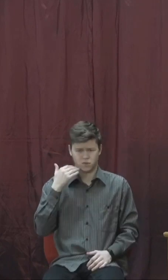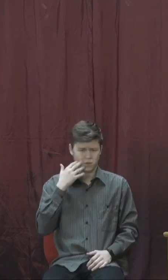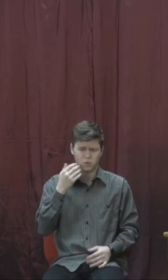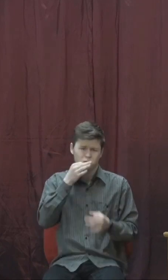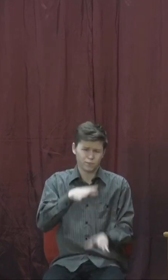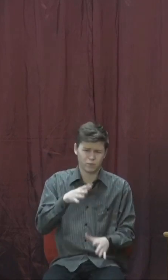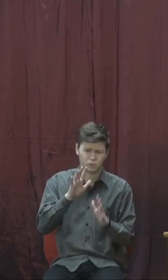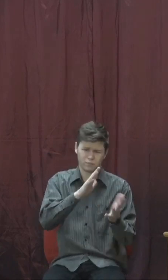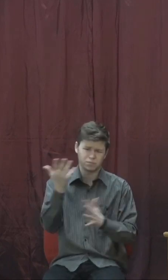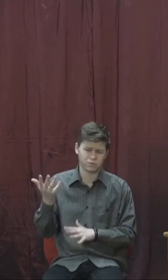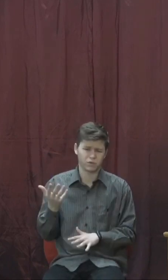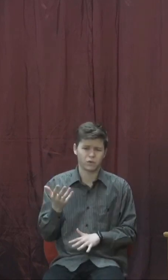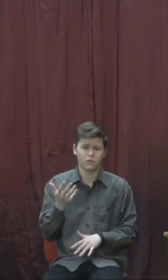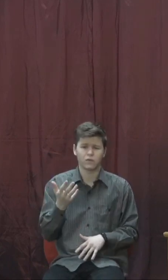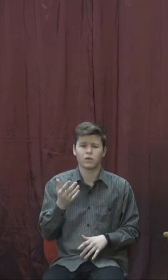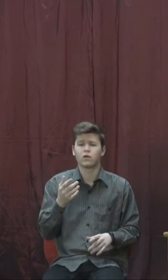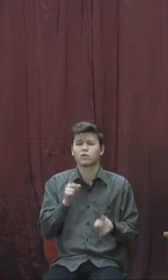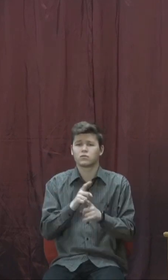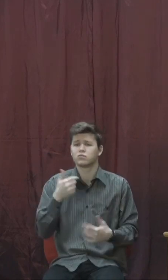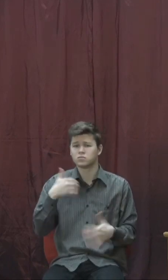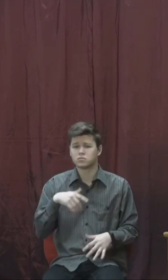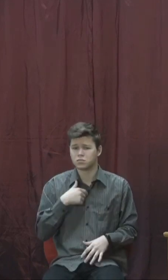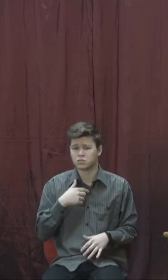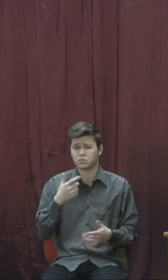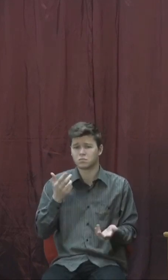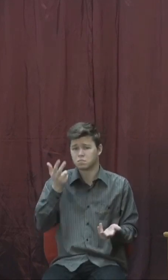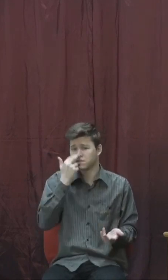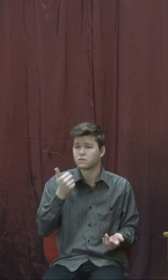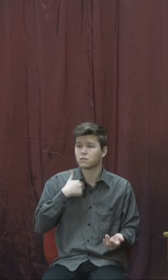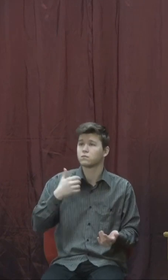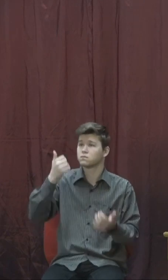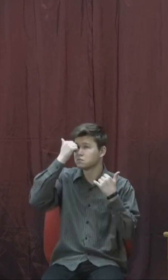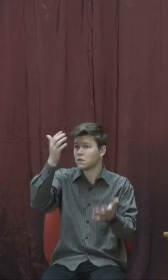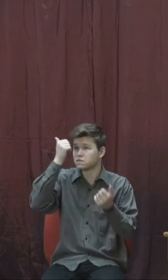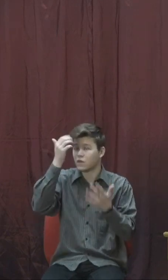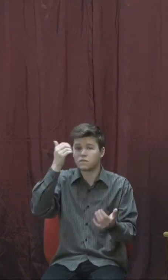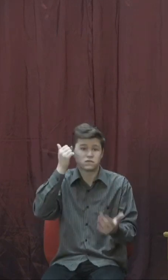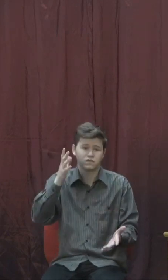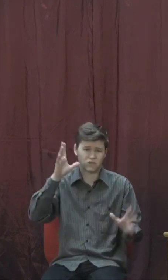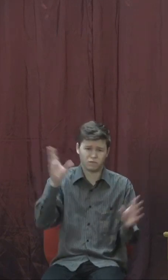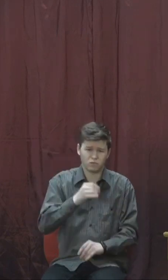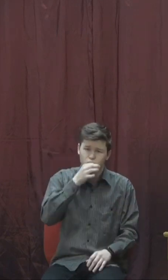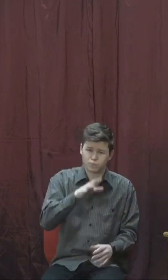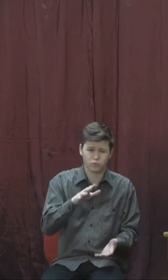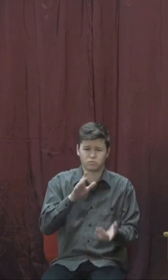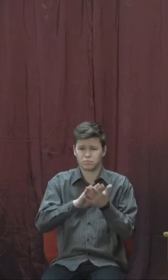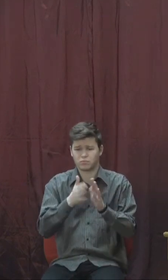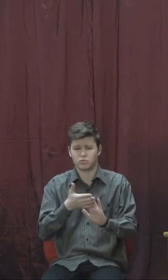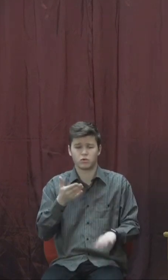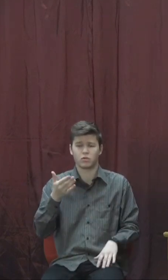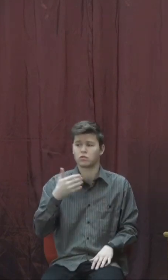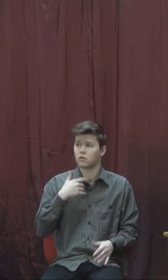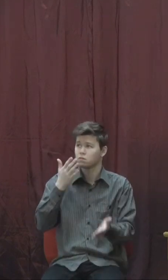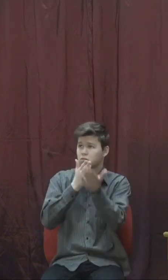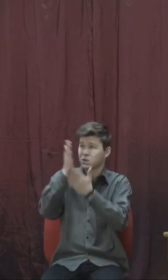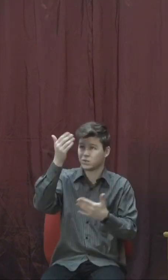Тоді добре славити Бога, коли надія моя – це Ісус Христос. Тоді добре славити Бога, коли мізір